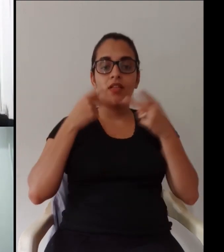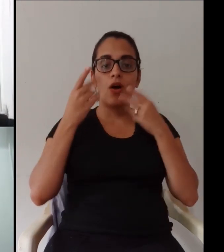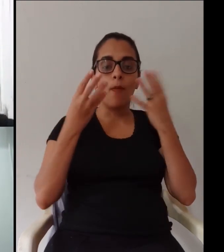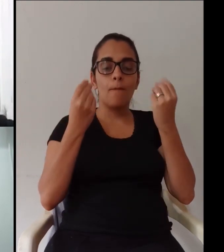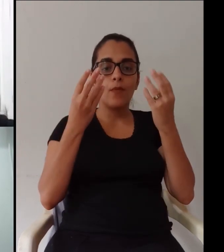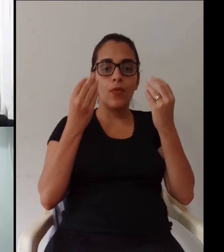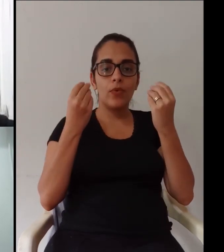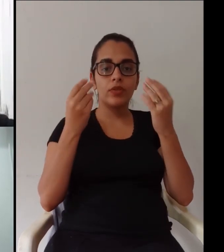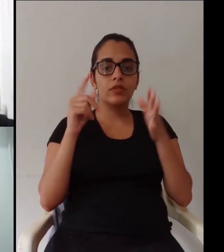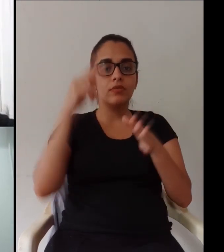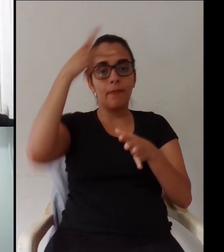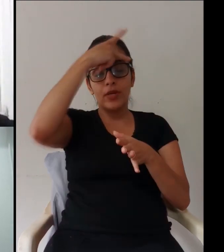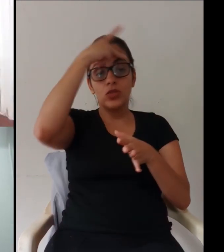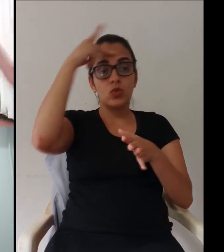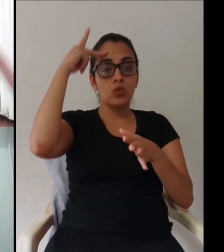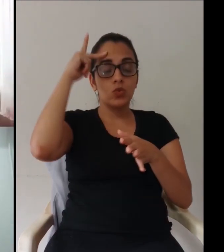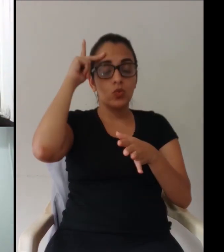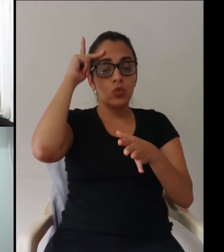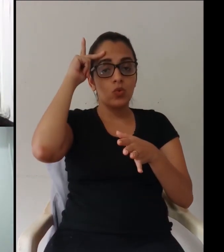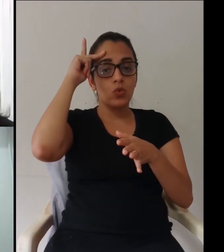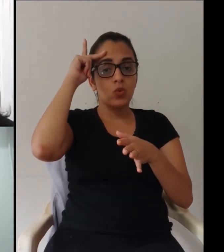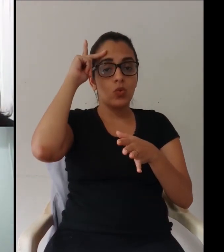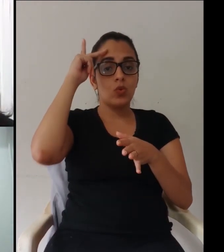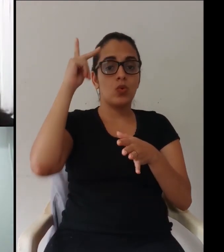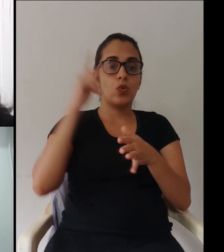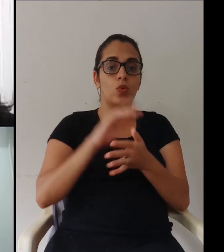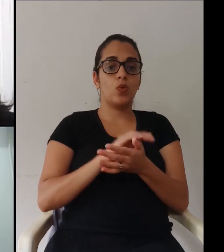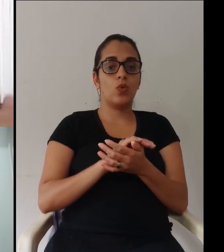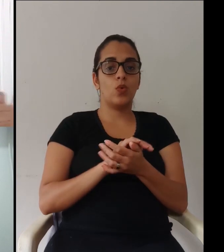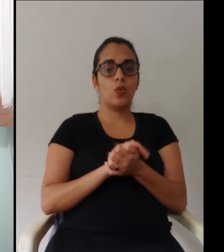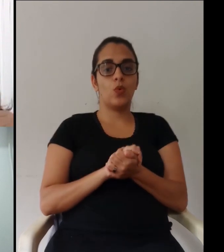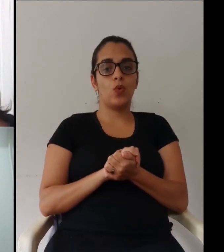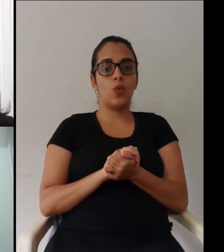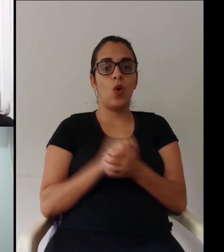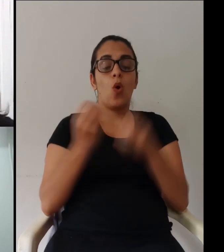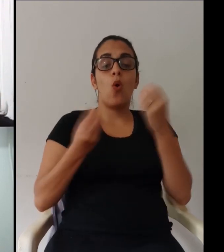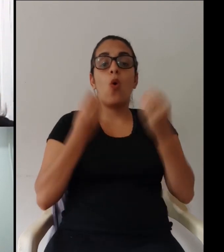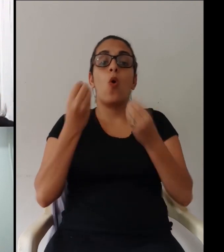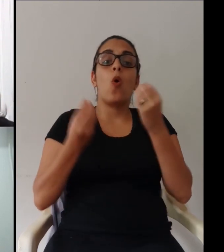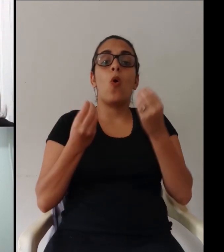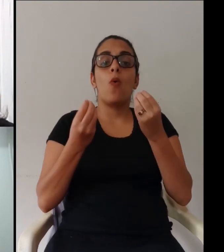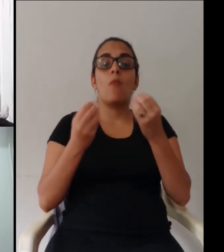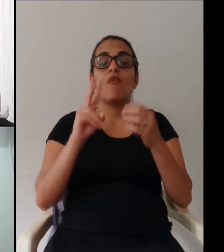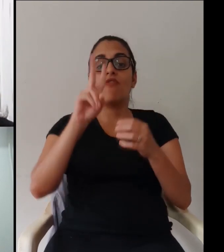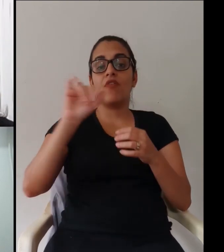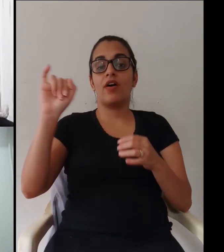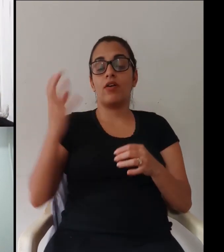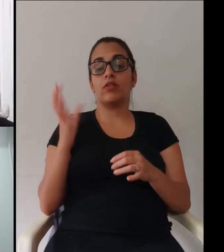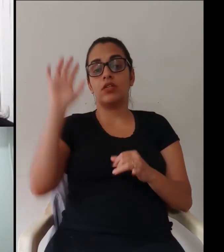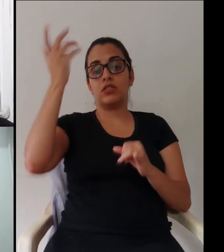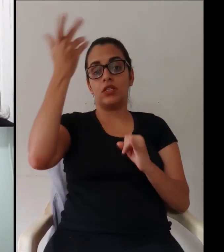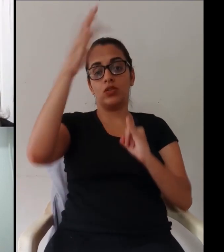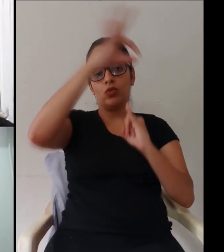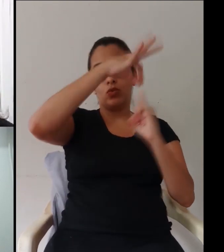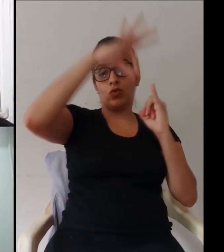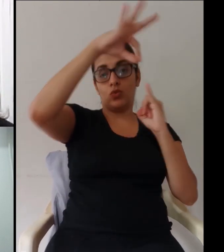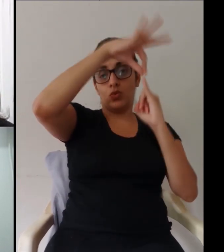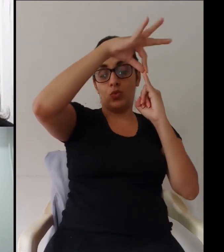obrigada Lauro estou atenta aqui enquanto a Mariela falava várias pessoas Mariela